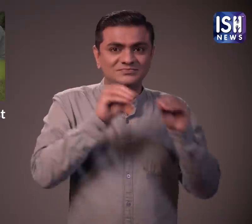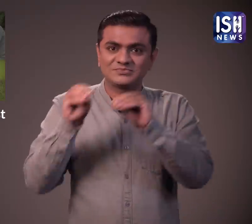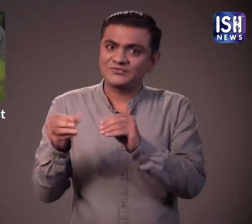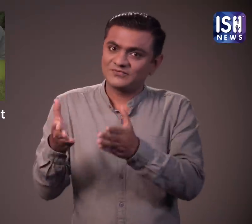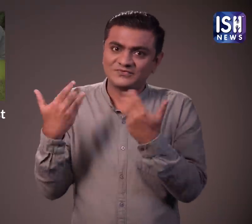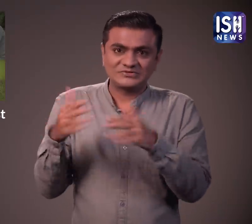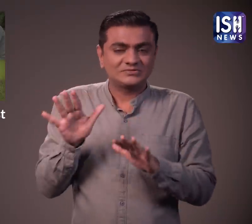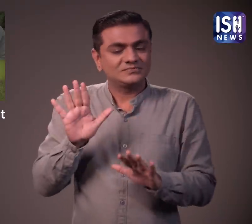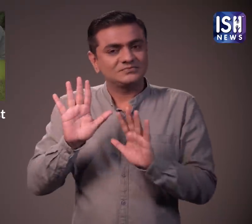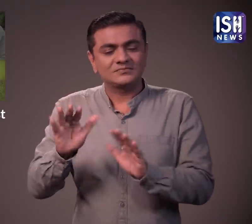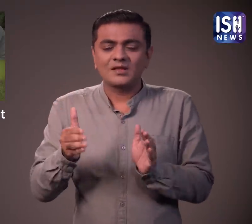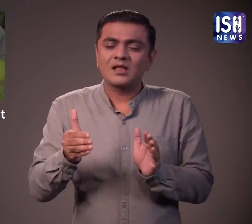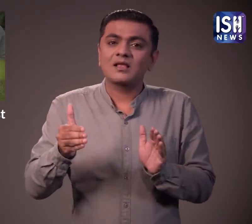वह वही रह रहा है,